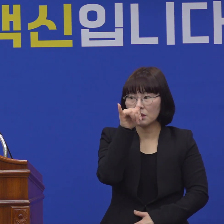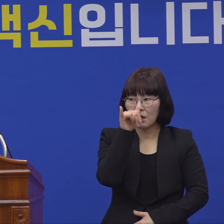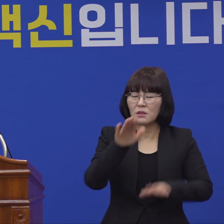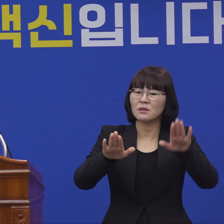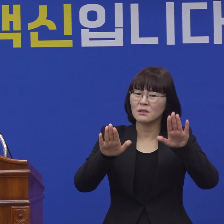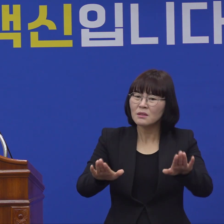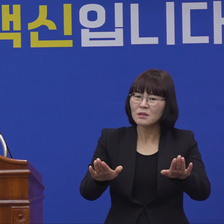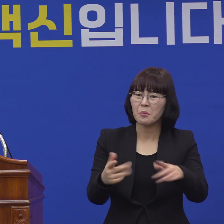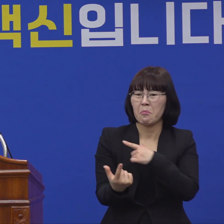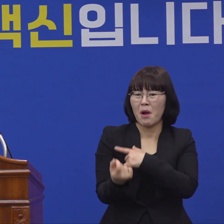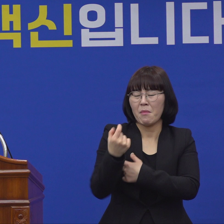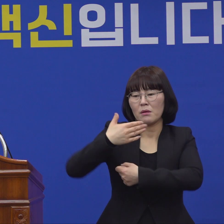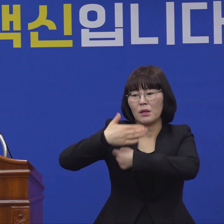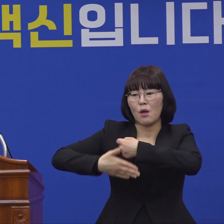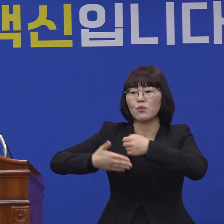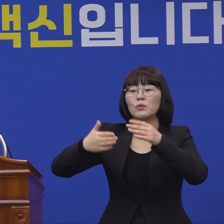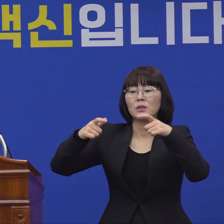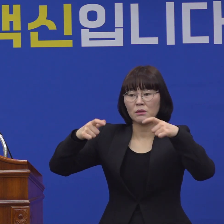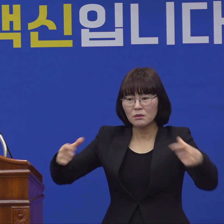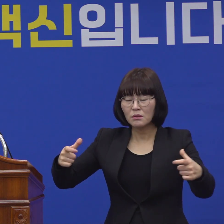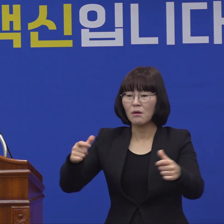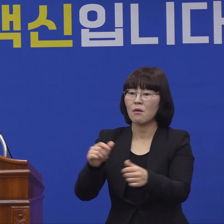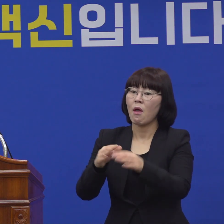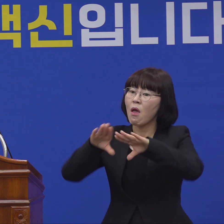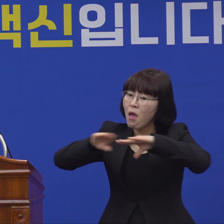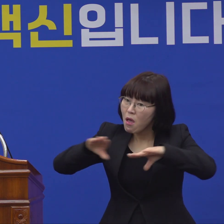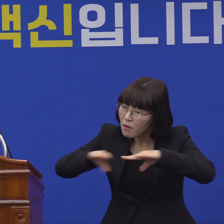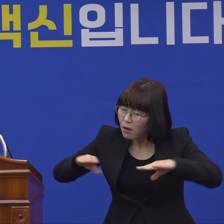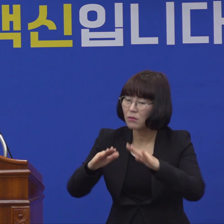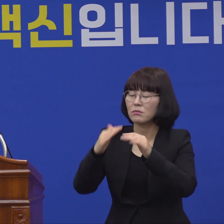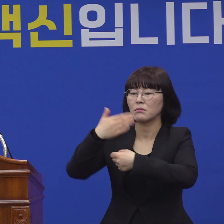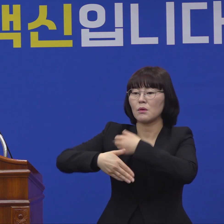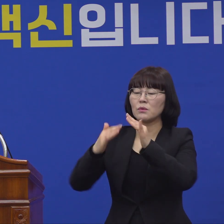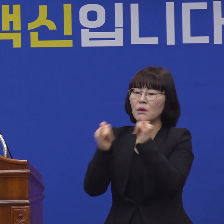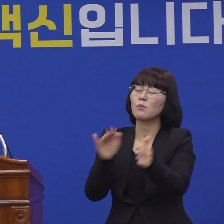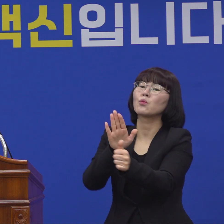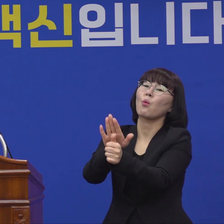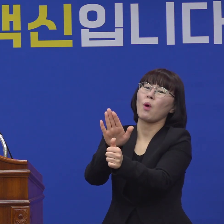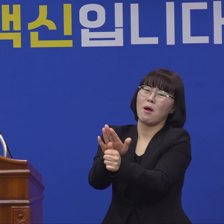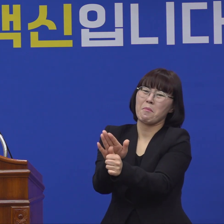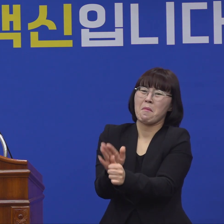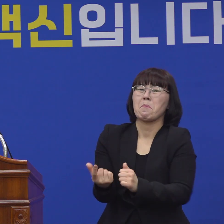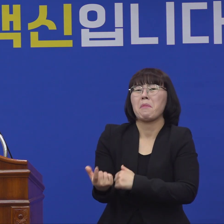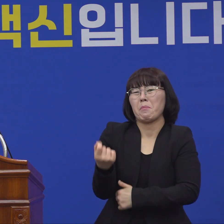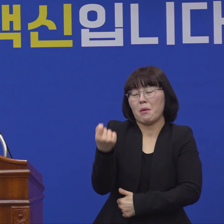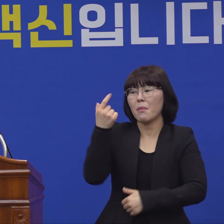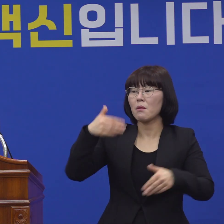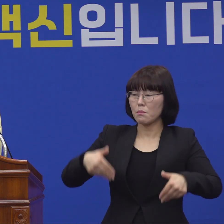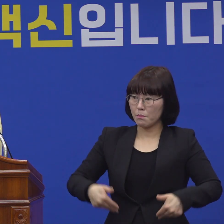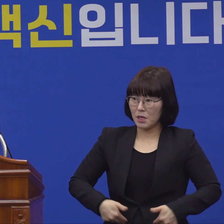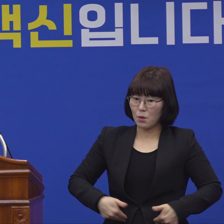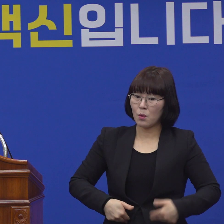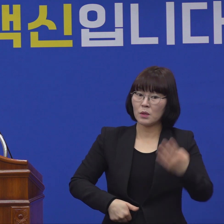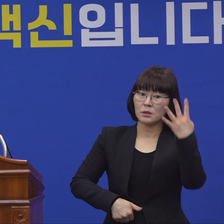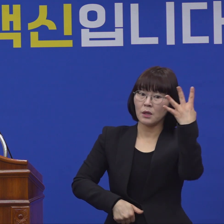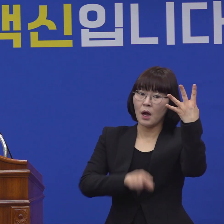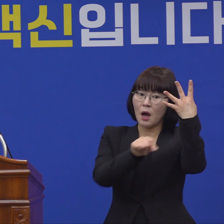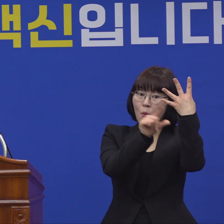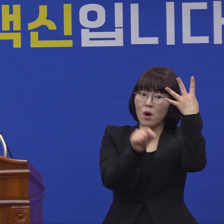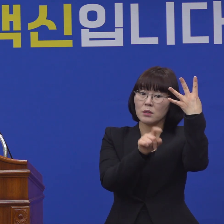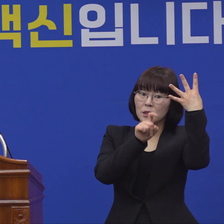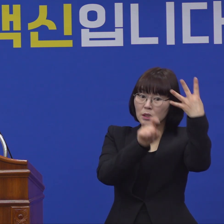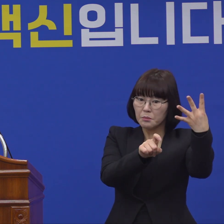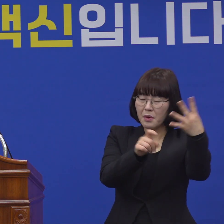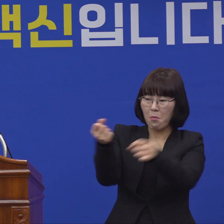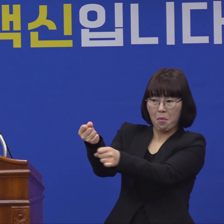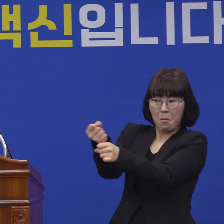한시가 급한 시민들의 심정 역시 대척점이 있다고 생각을 하거든요. 그래서 지금 4월 10일까지 당기셨지만,